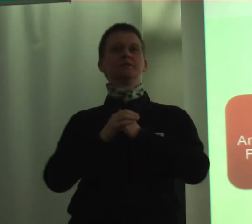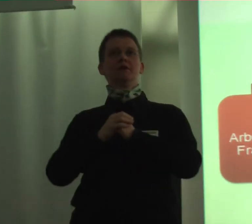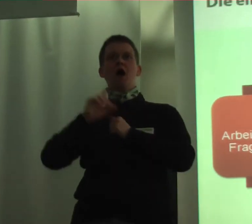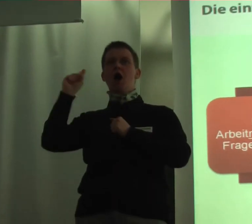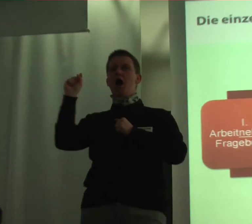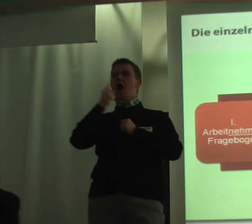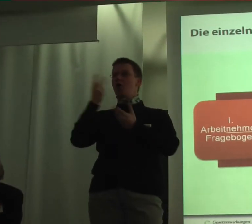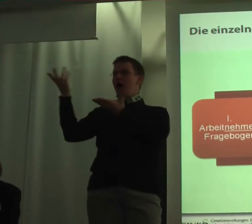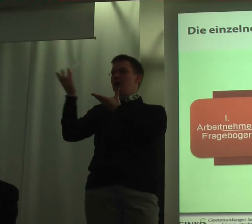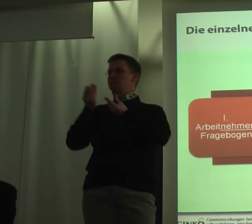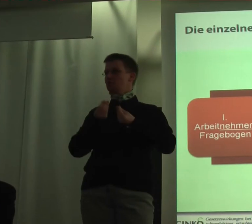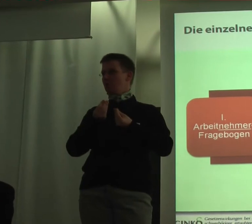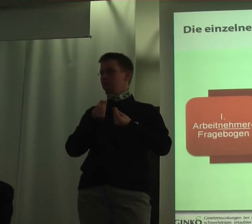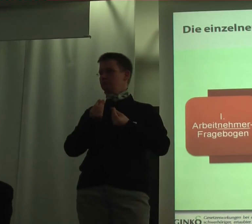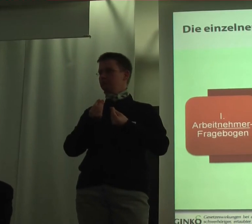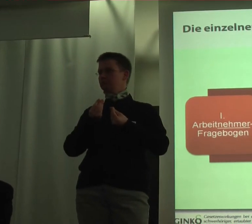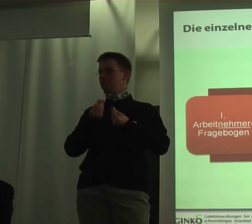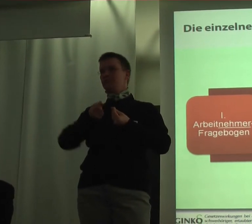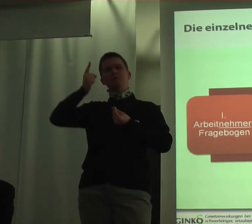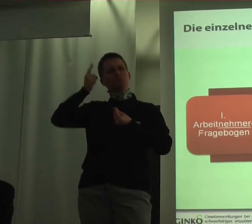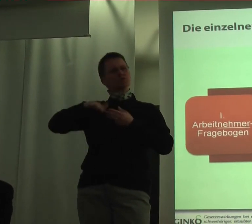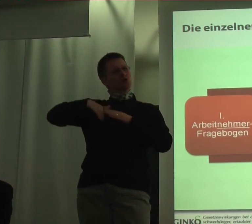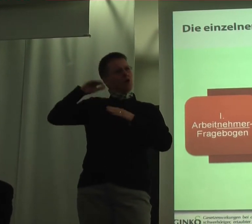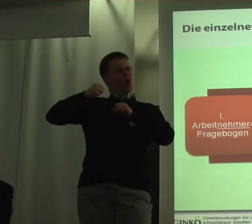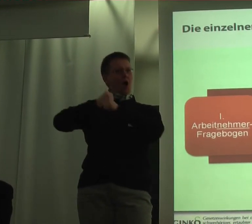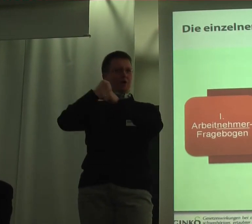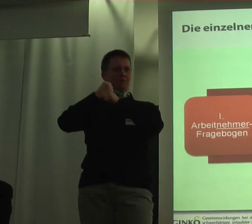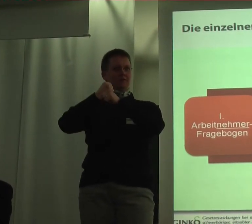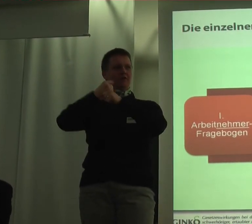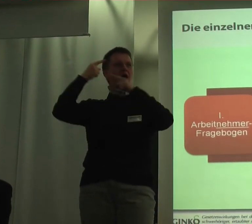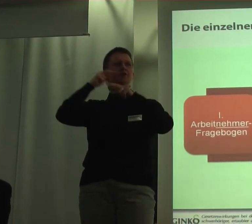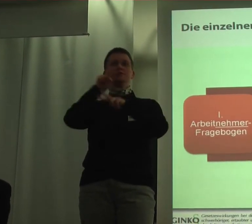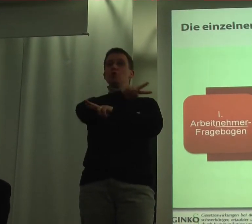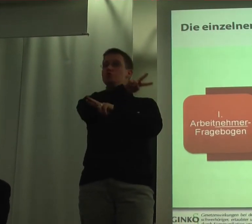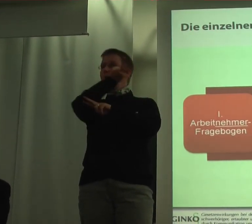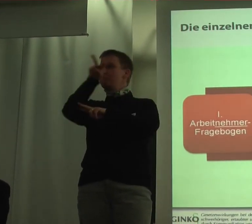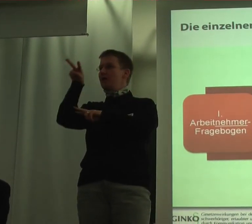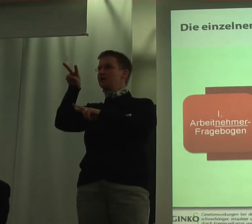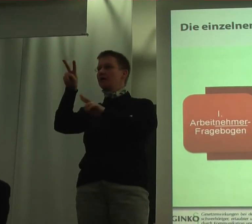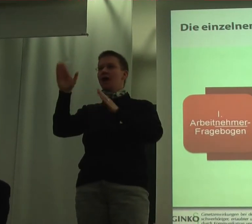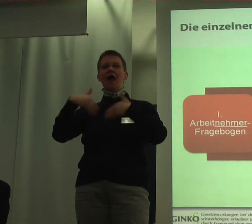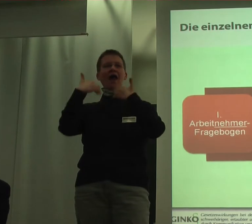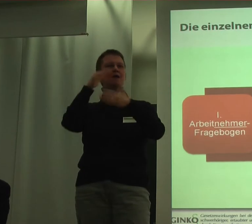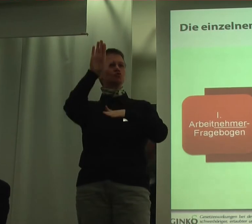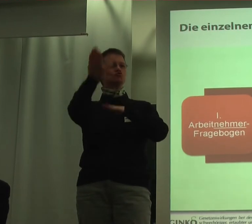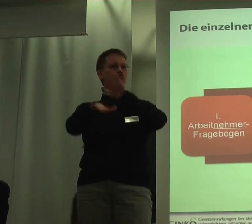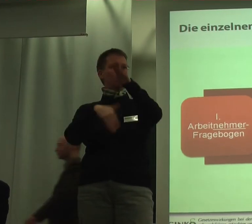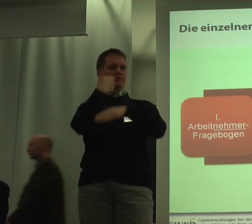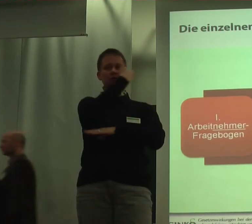eingezogen. Da müssen wir noch arbeiten. Hier im Überblick die Erhebungsschritte. Wir haben im Großen und Ganzen